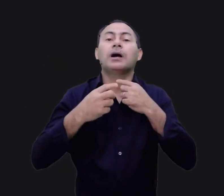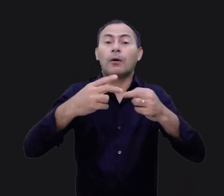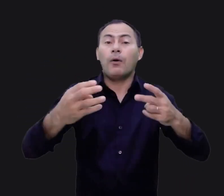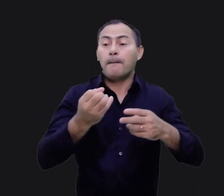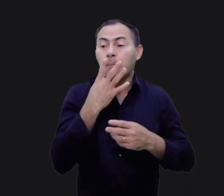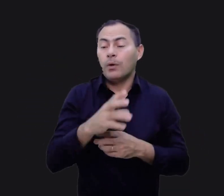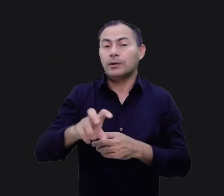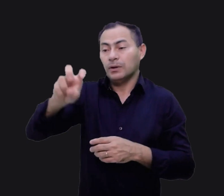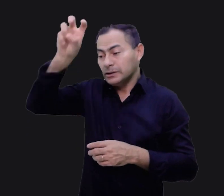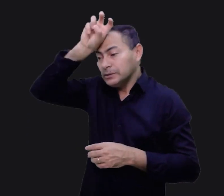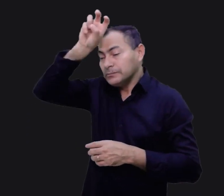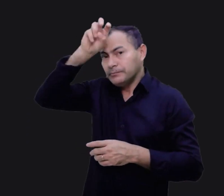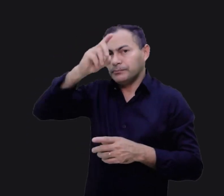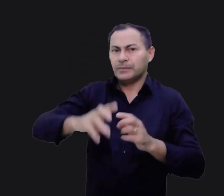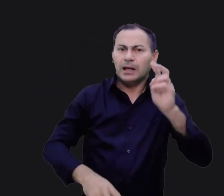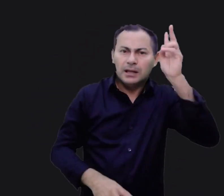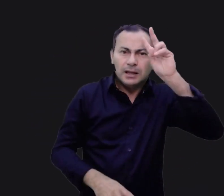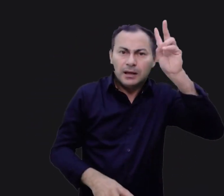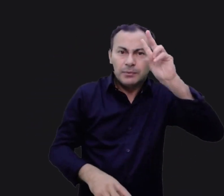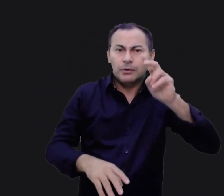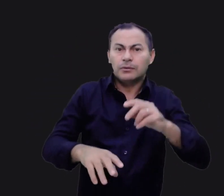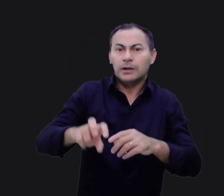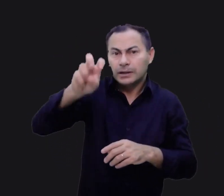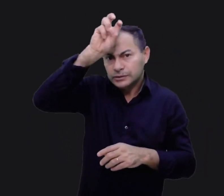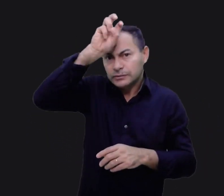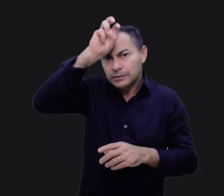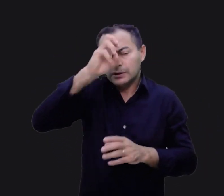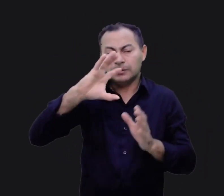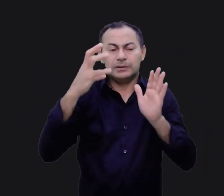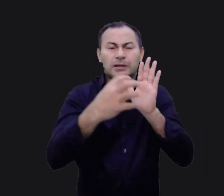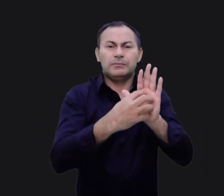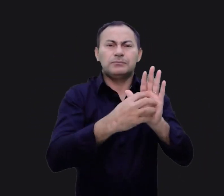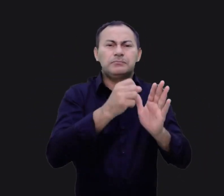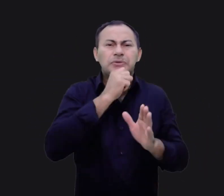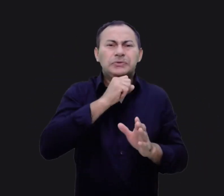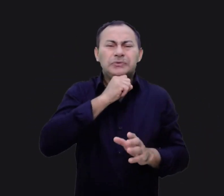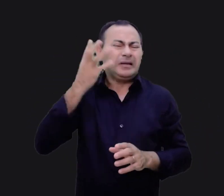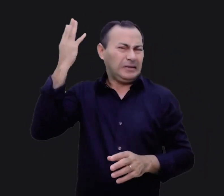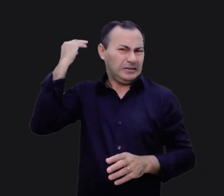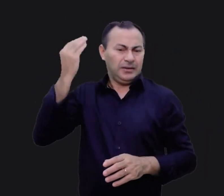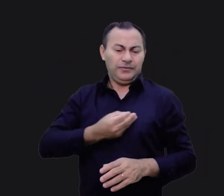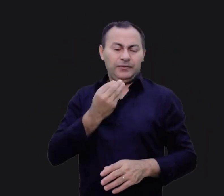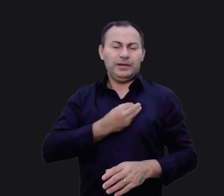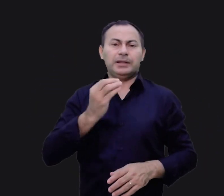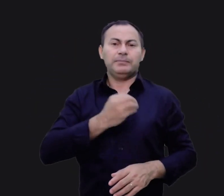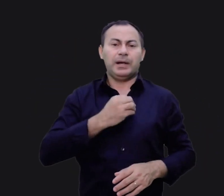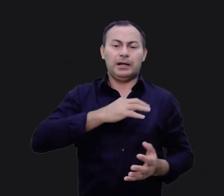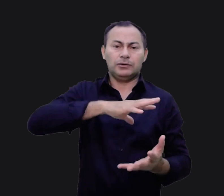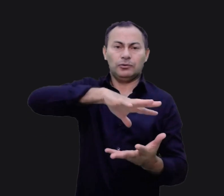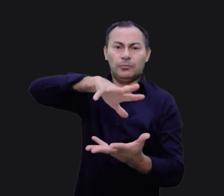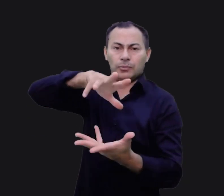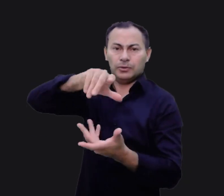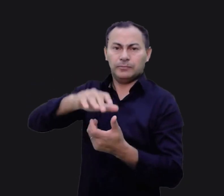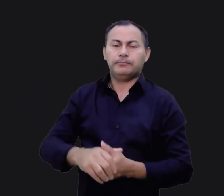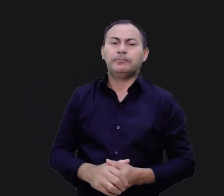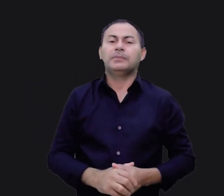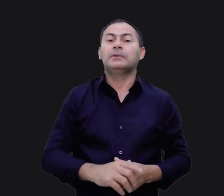coisas boas do Egito. Lembre-se que o Egito é um símbolo da nossa antiga vida de pecado no mundo. Há uma